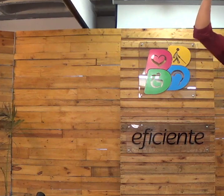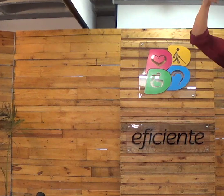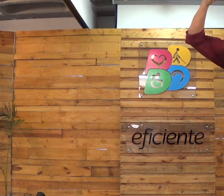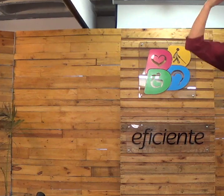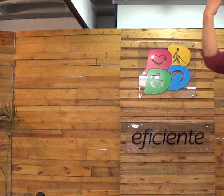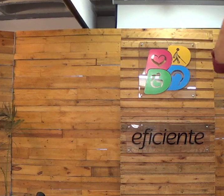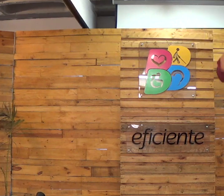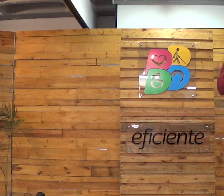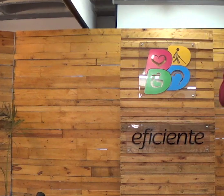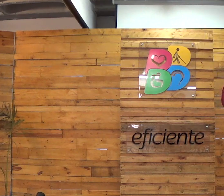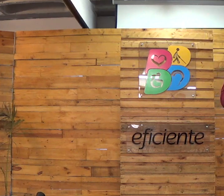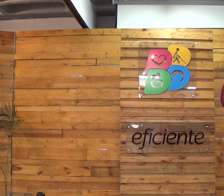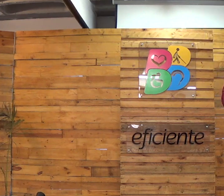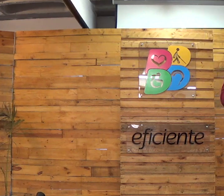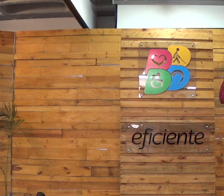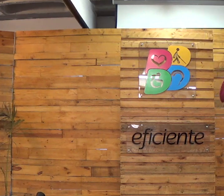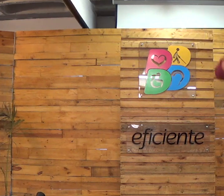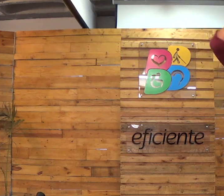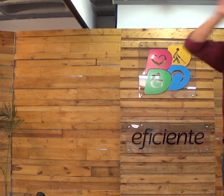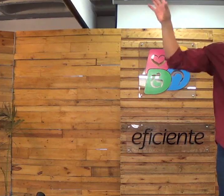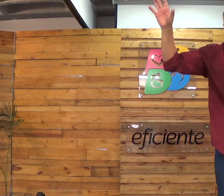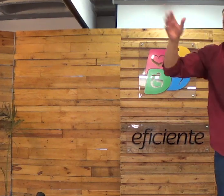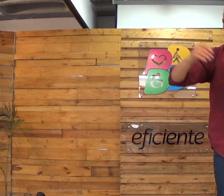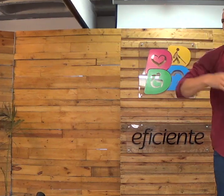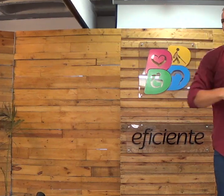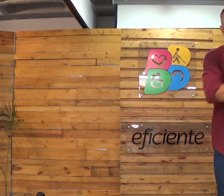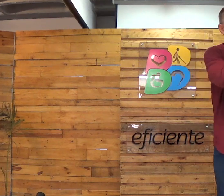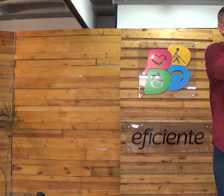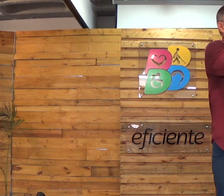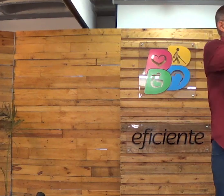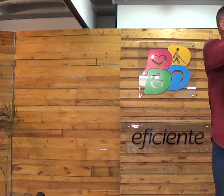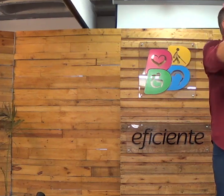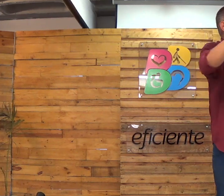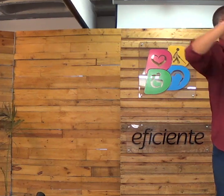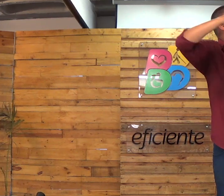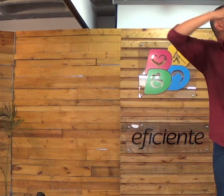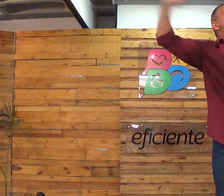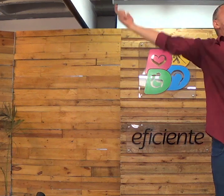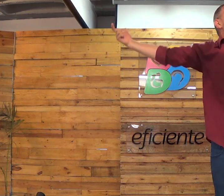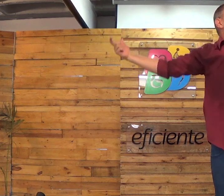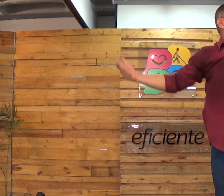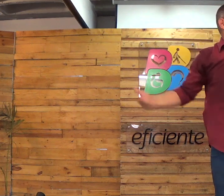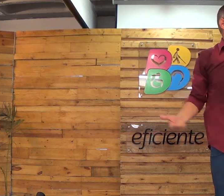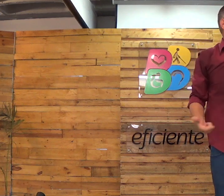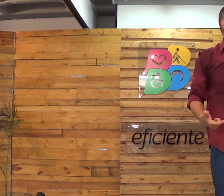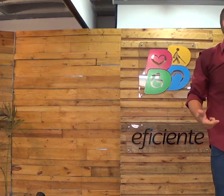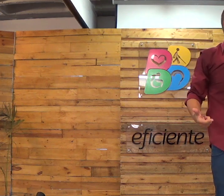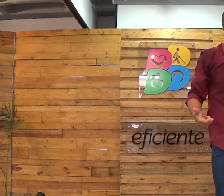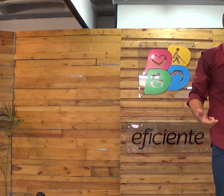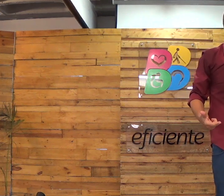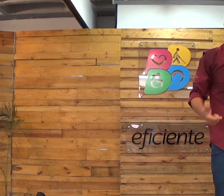E realmente, eu quero que todos nós possamos ir para o céu. Porque o céu é um lugar gigante.